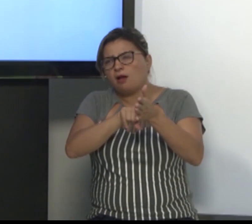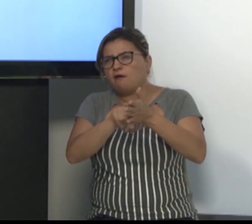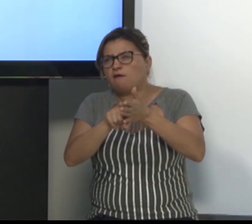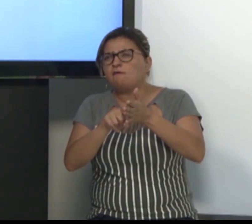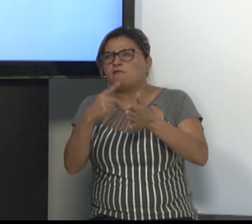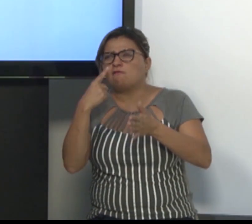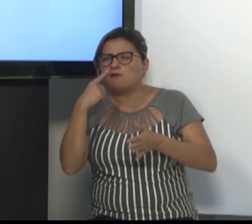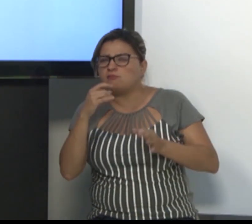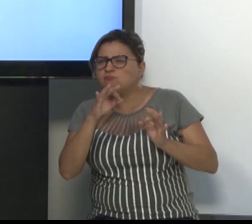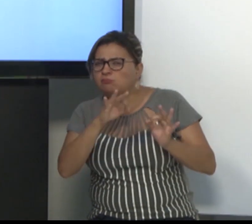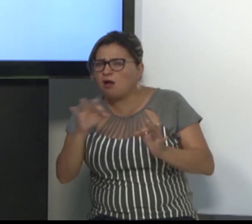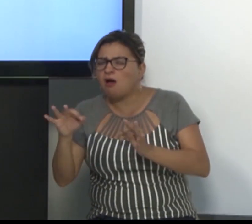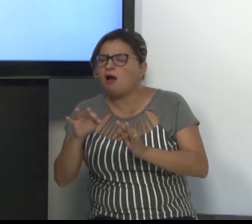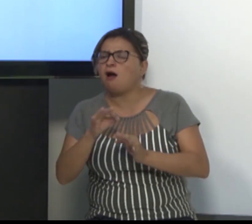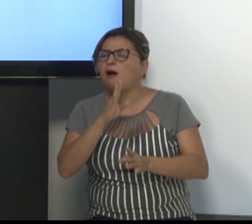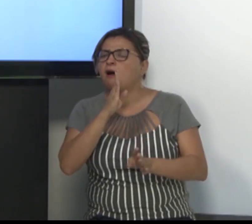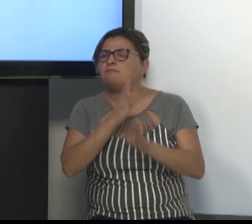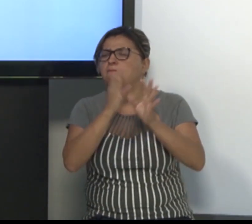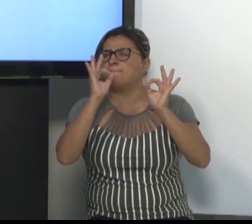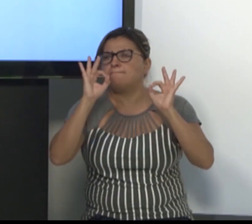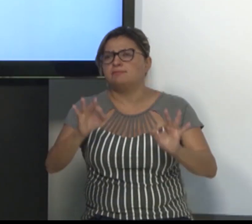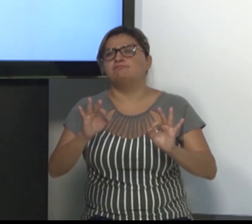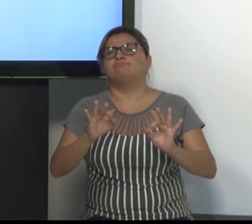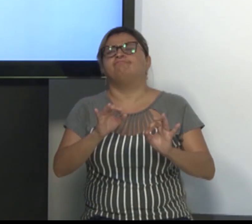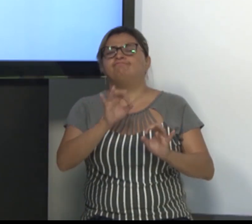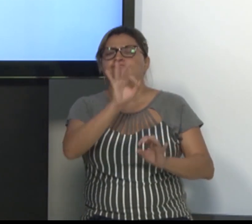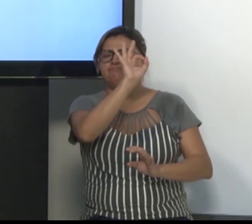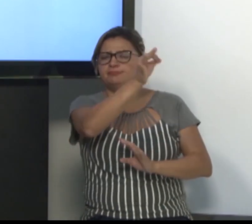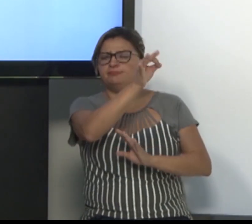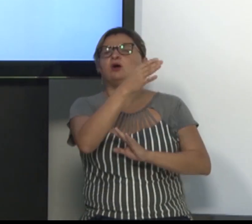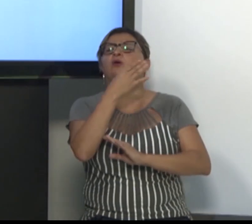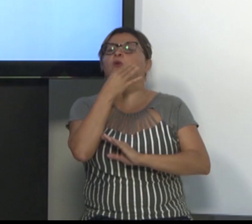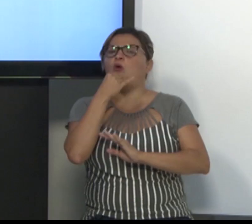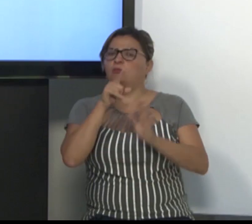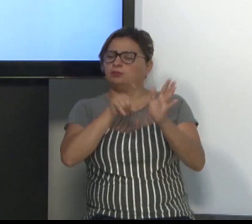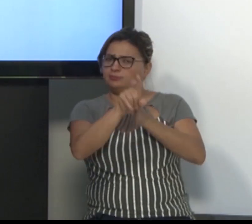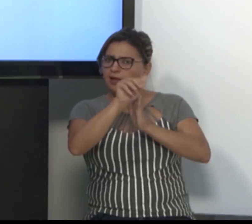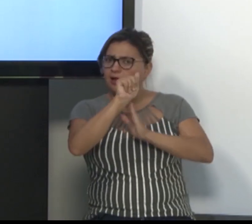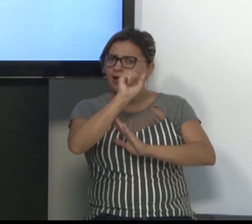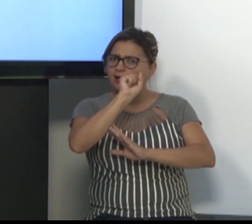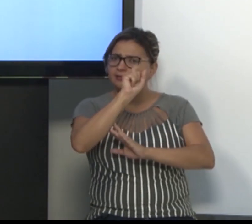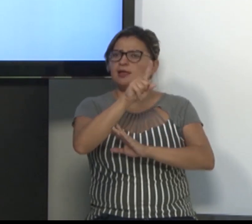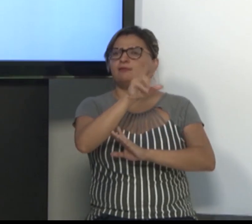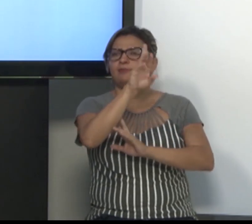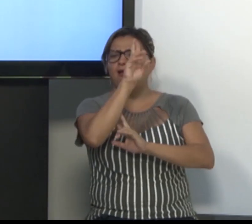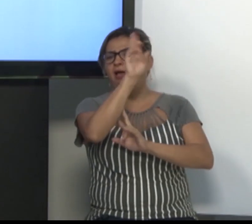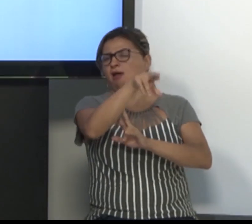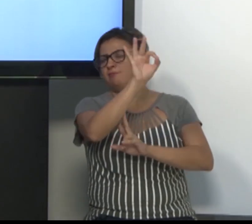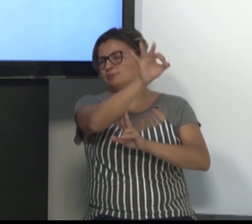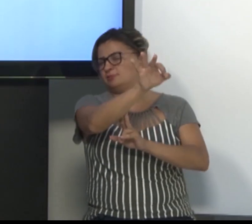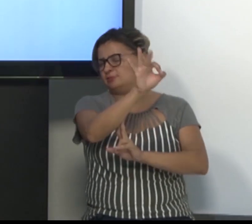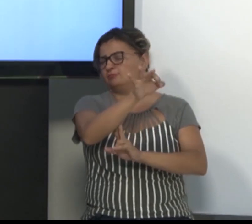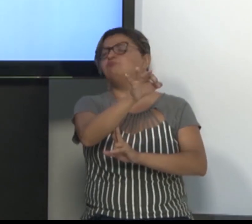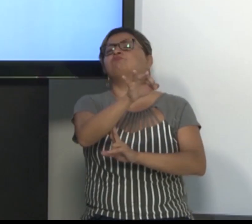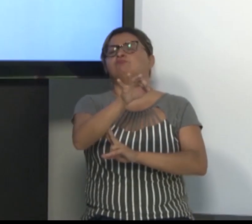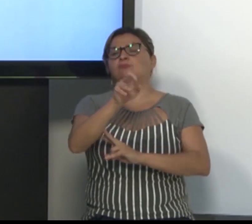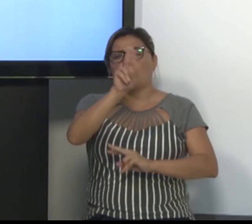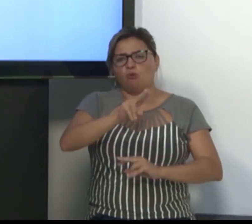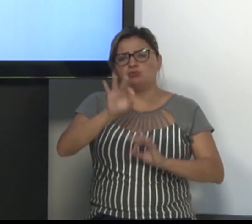do pesquisador Silva, 2013, ela mostra com clareza esses detalhes da língua de sinais